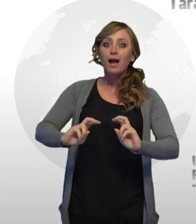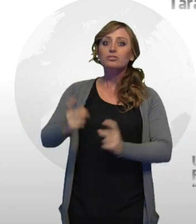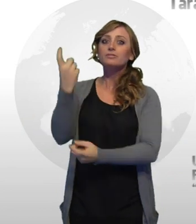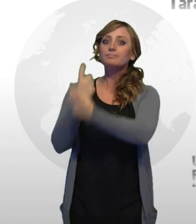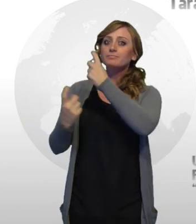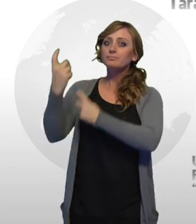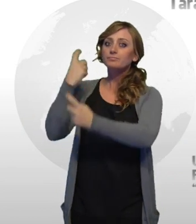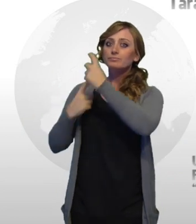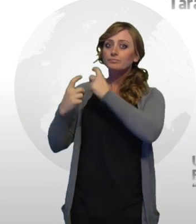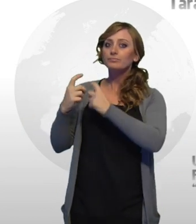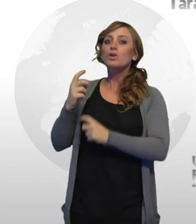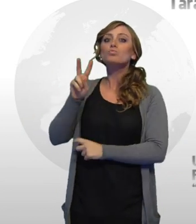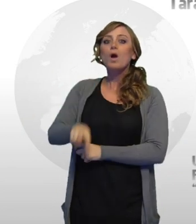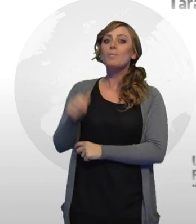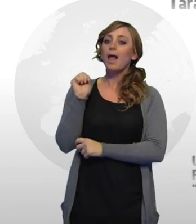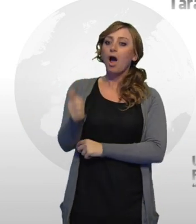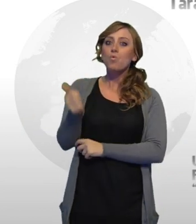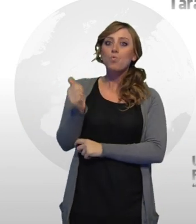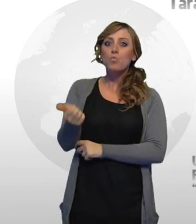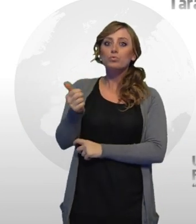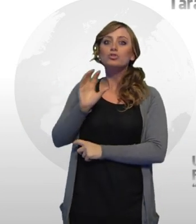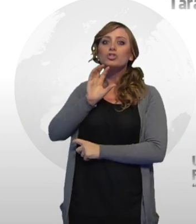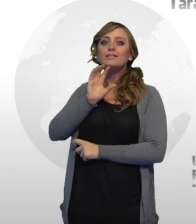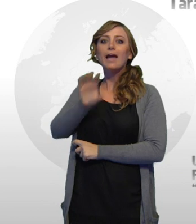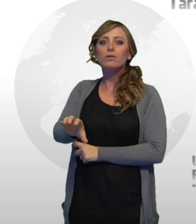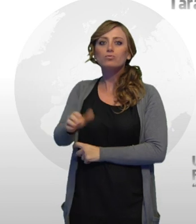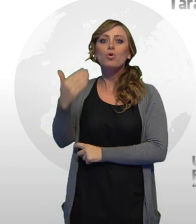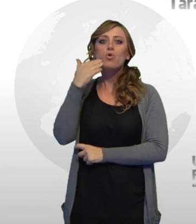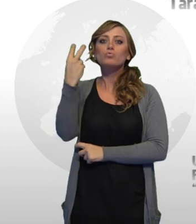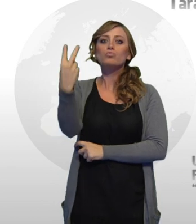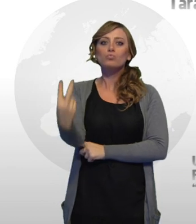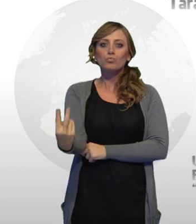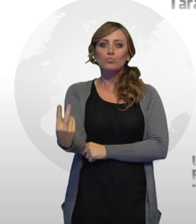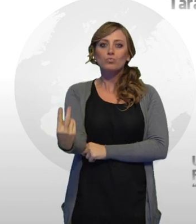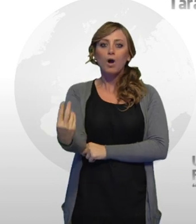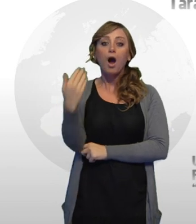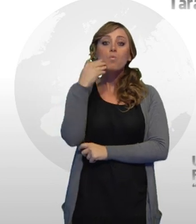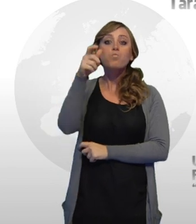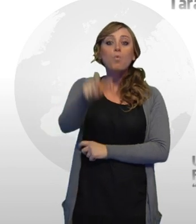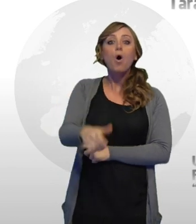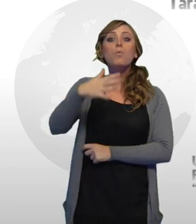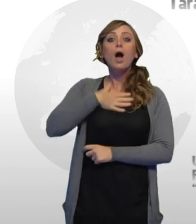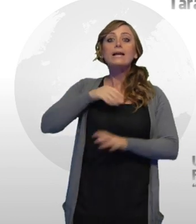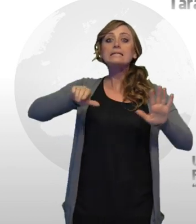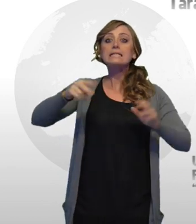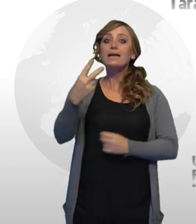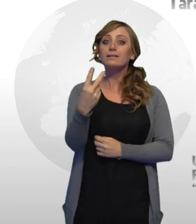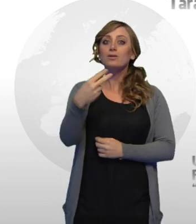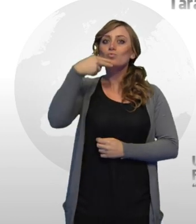scaturite a seguito di denunce risalenti al 2011 nei confronti del 62enne Emanuele